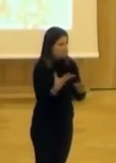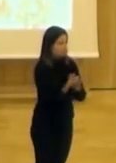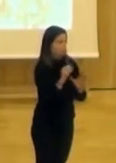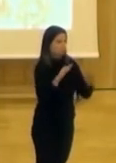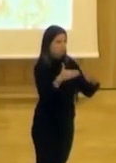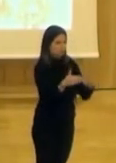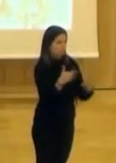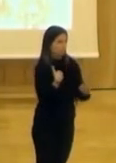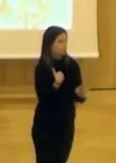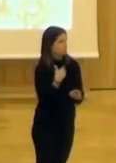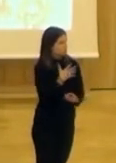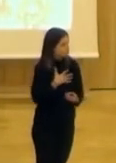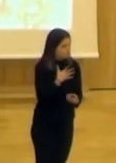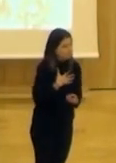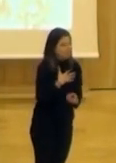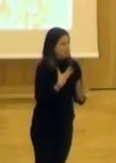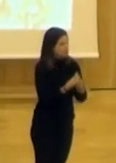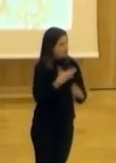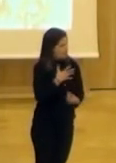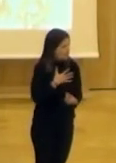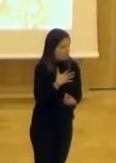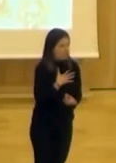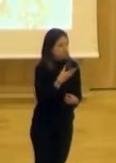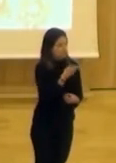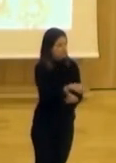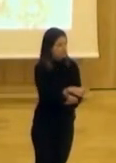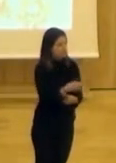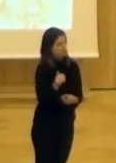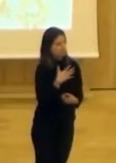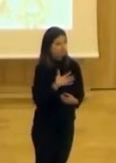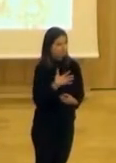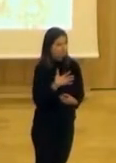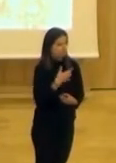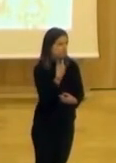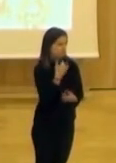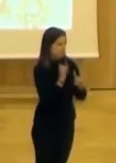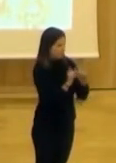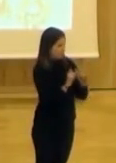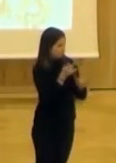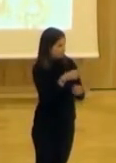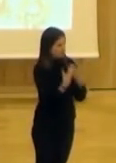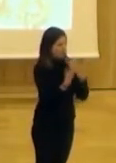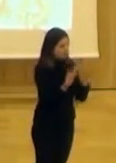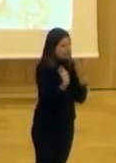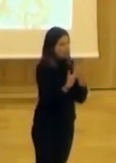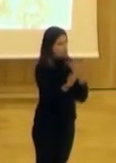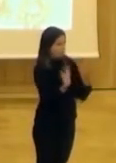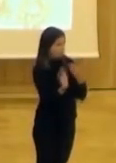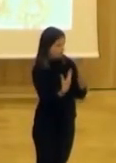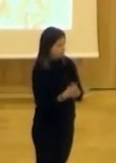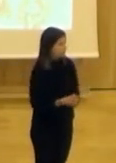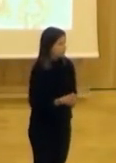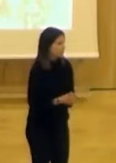equipo que me ha tratado muy amablemente y además que da gusto, ¿no? Uno se la pasa bien charlando y conversando de estos temas.